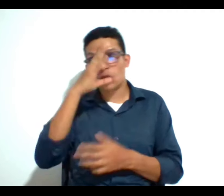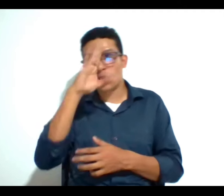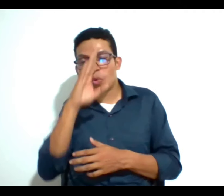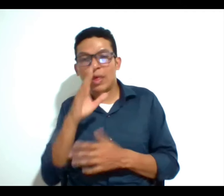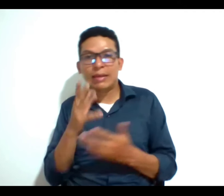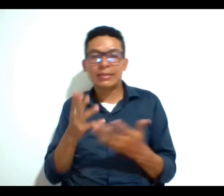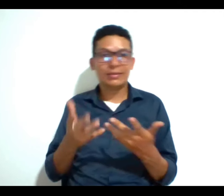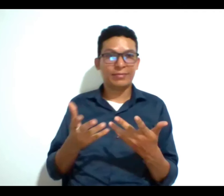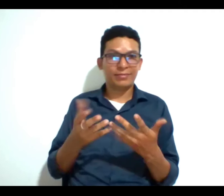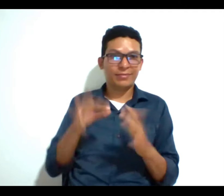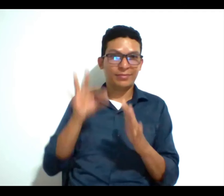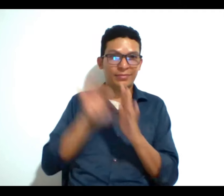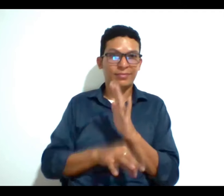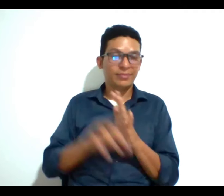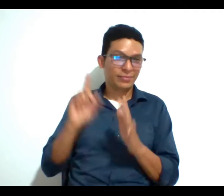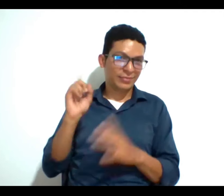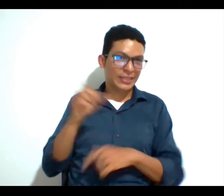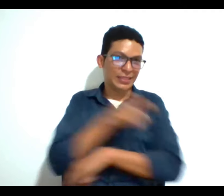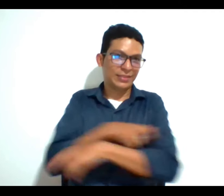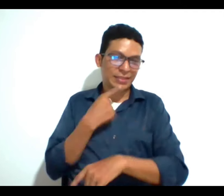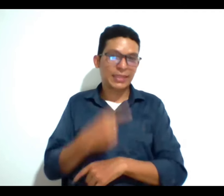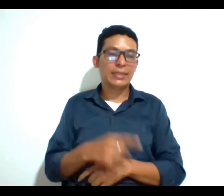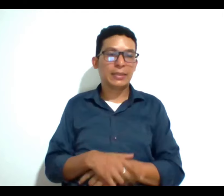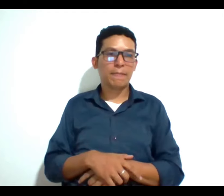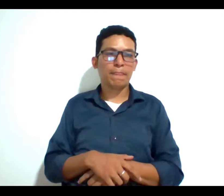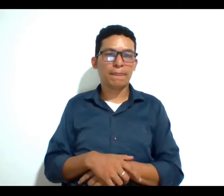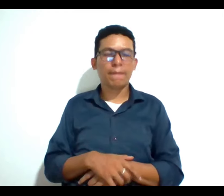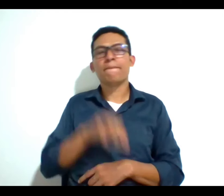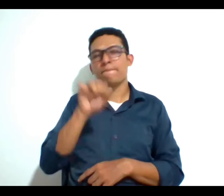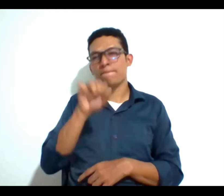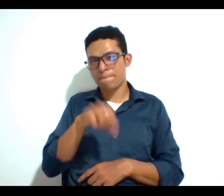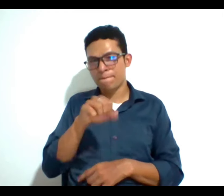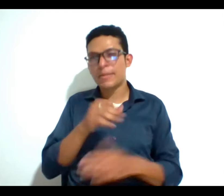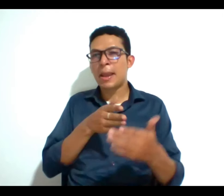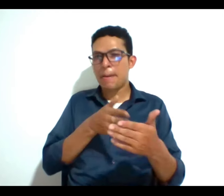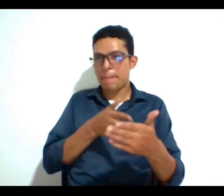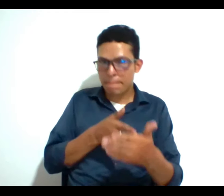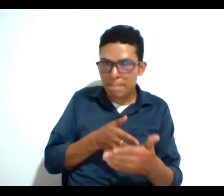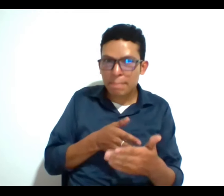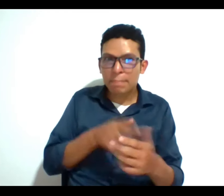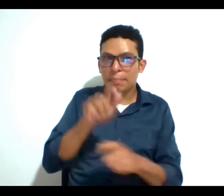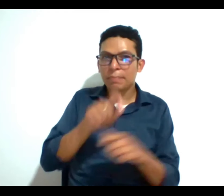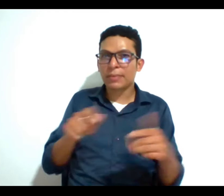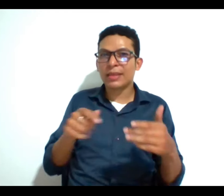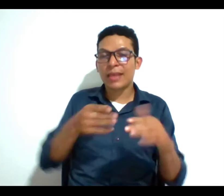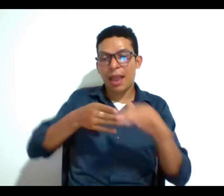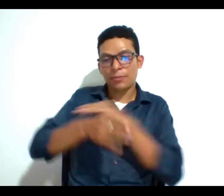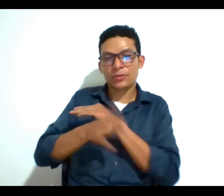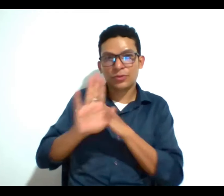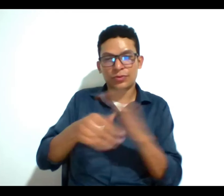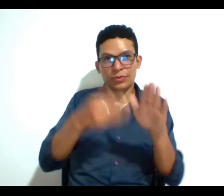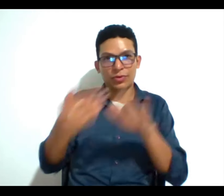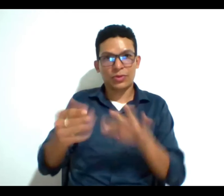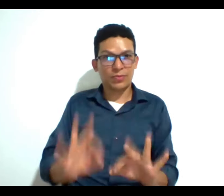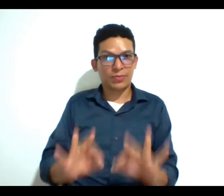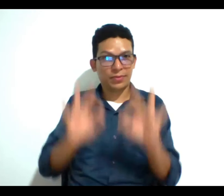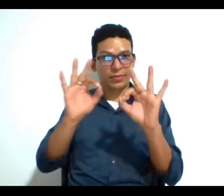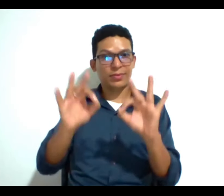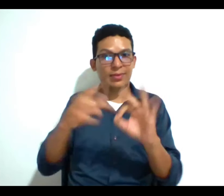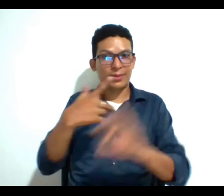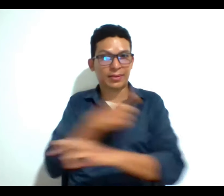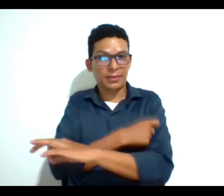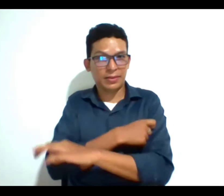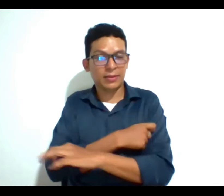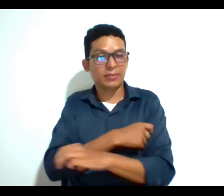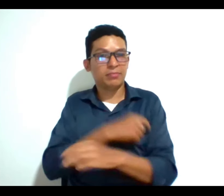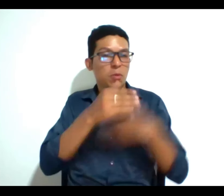argumento del comité pero si hay distintas barreras que hoy enfrentan las personas para acceder a la muerte digna a eutanasia o a otros